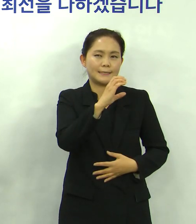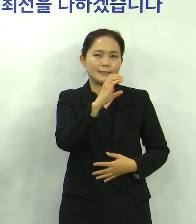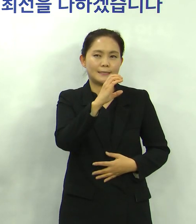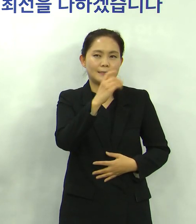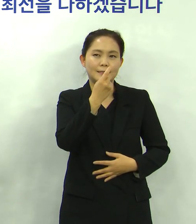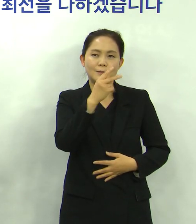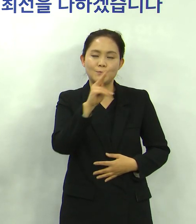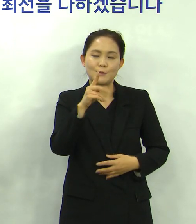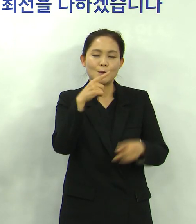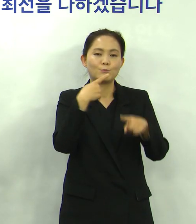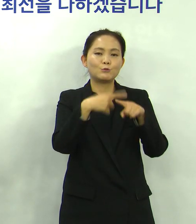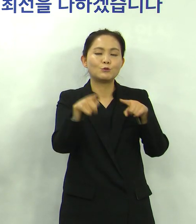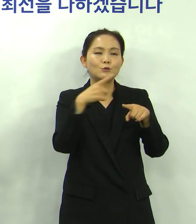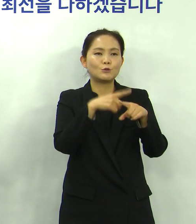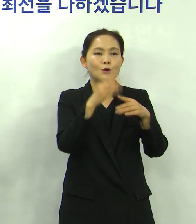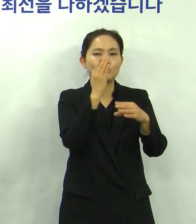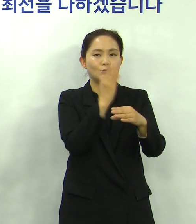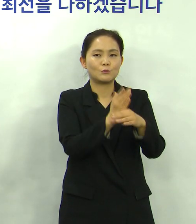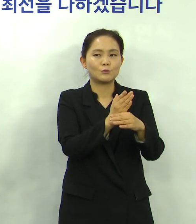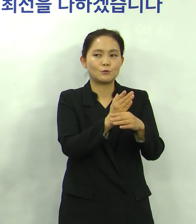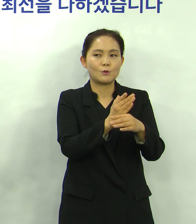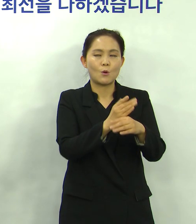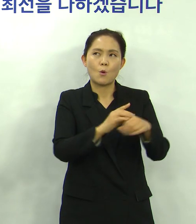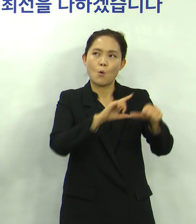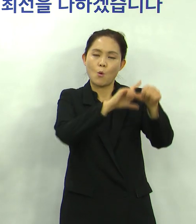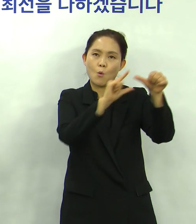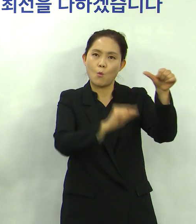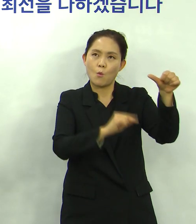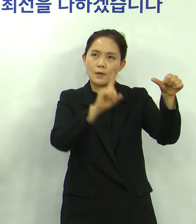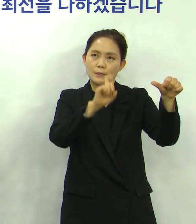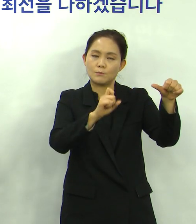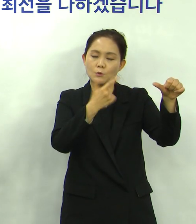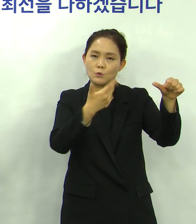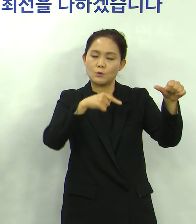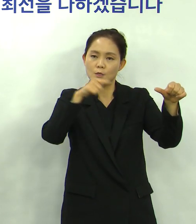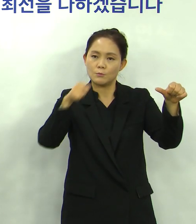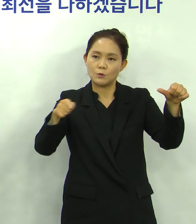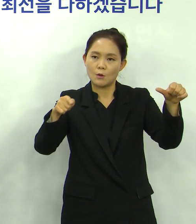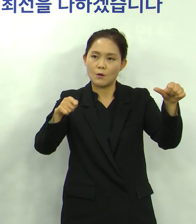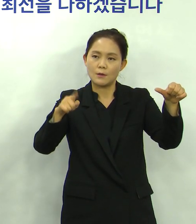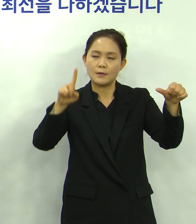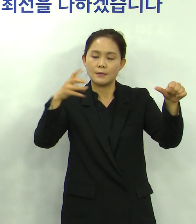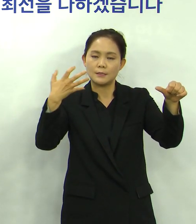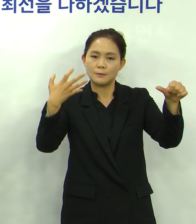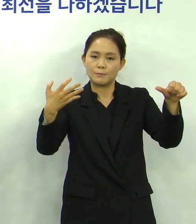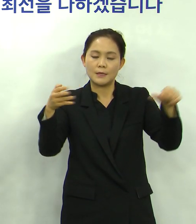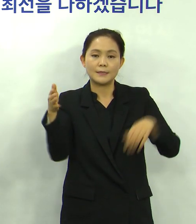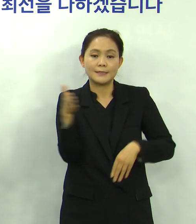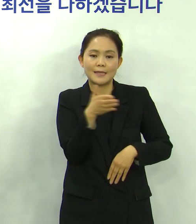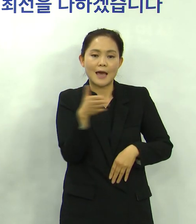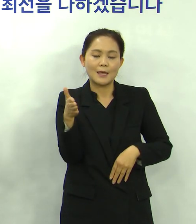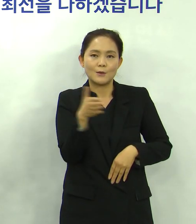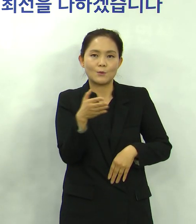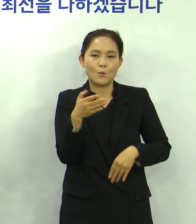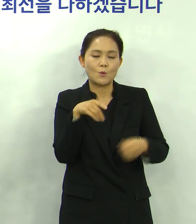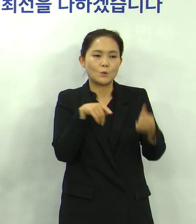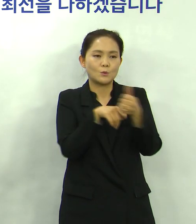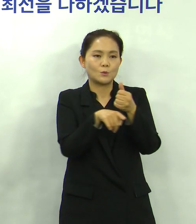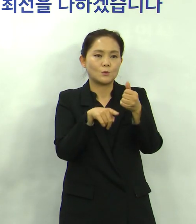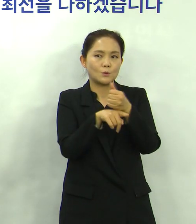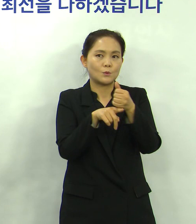역학조사 범위를 5월 16일부터 5월 18일 사이로 지금 하고 있습니다